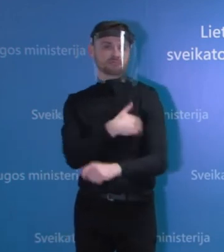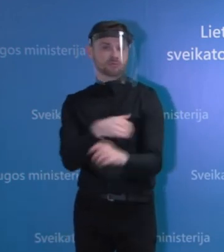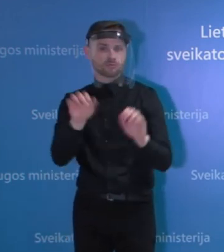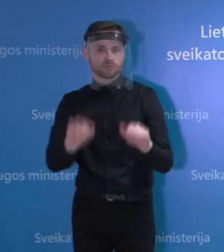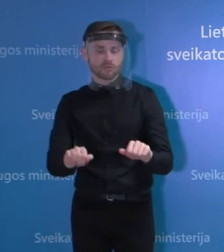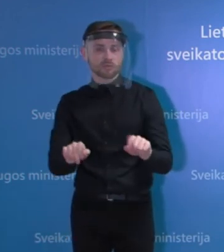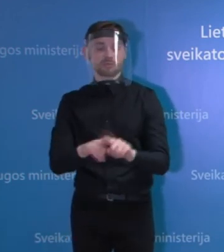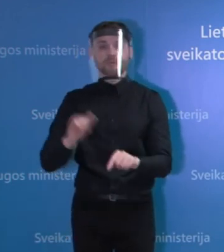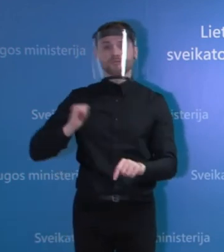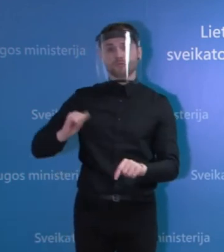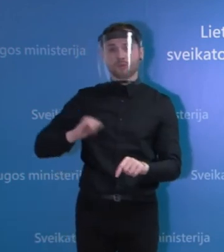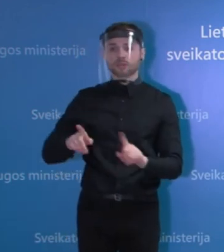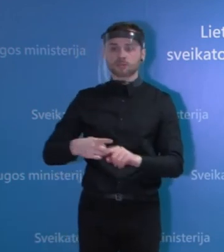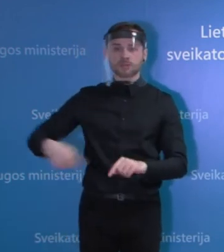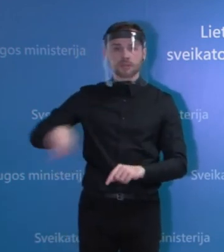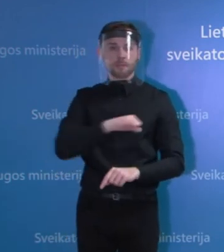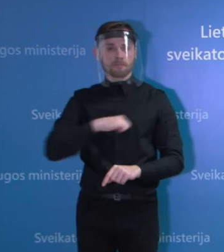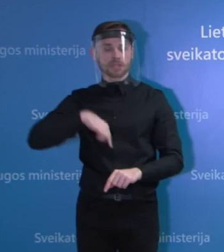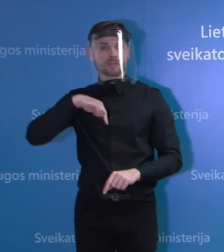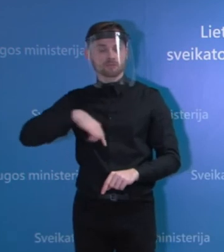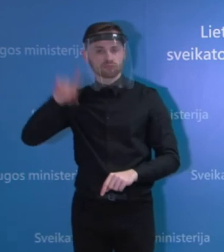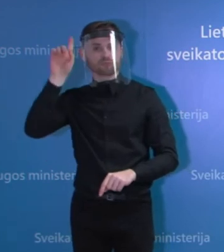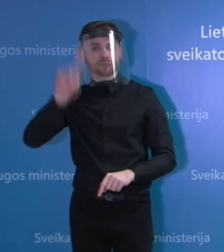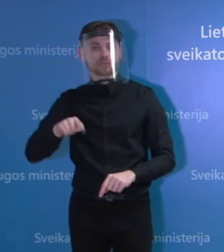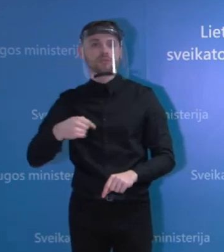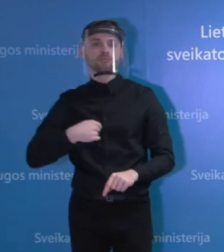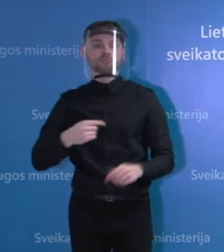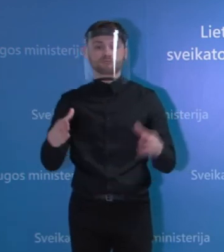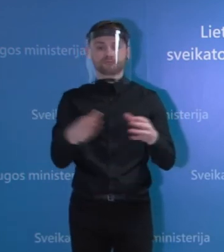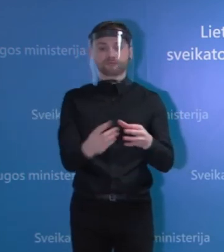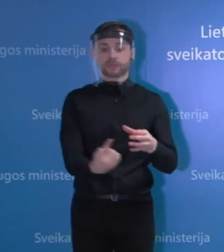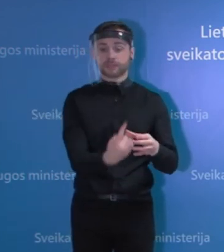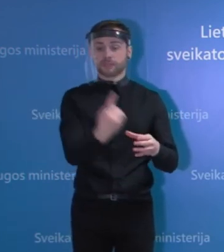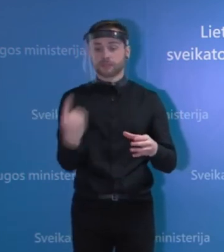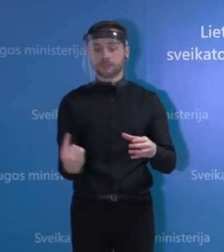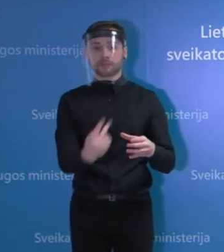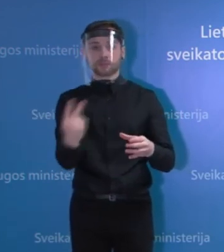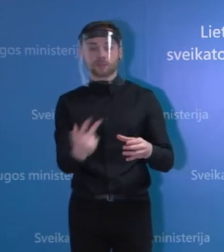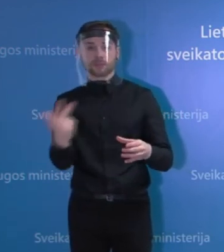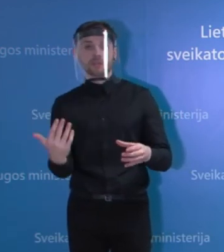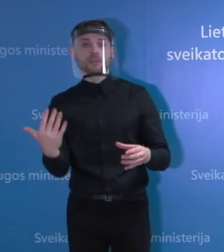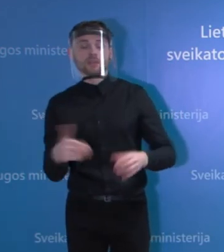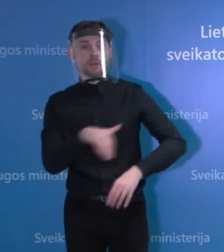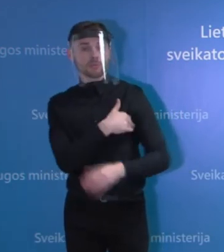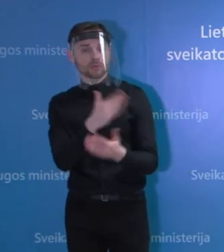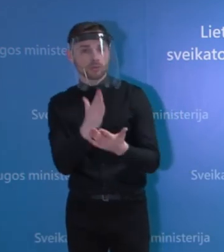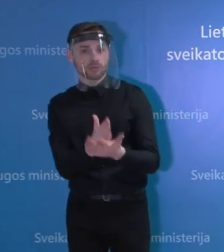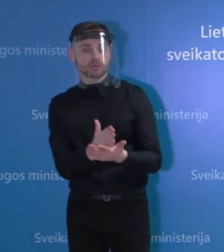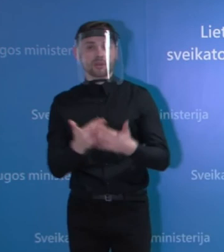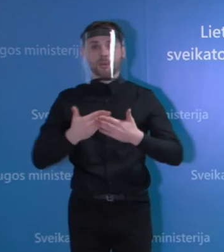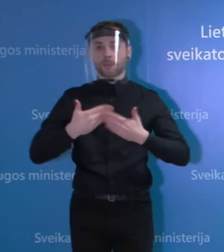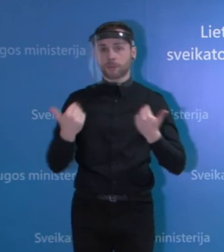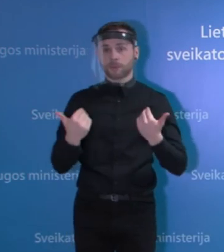žmonėms galbūt būtų gerai žinoti, kiek iš jų sukaršiuoja ir kas jiem ten atsitinka.